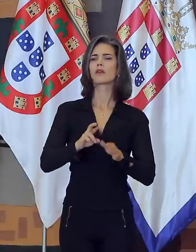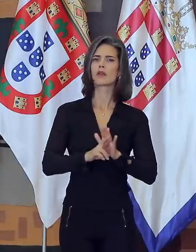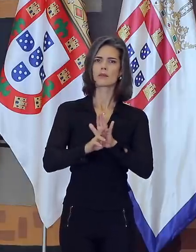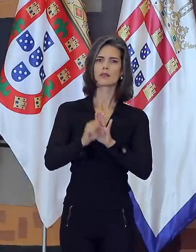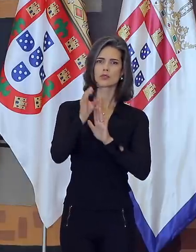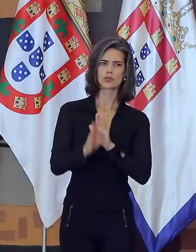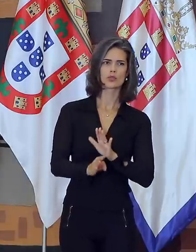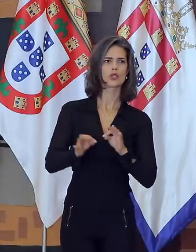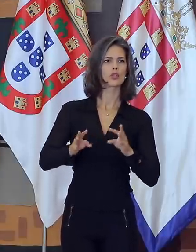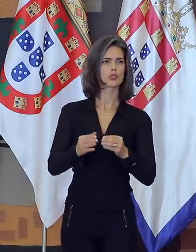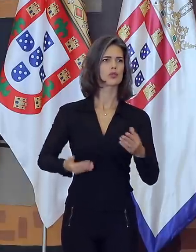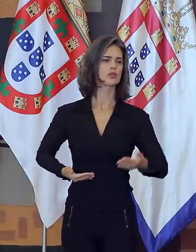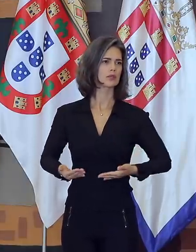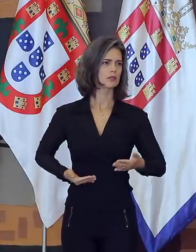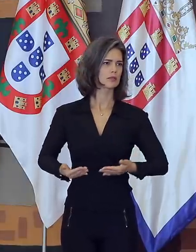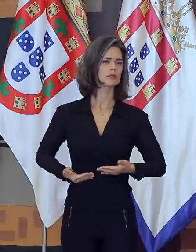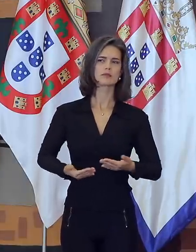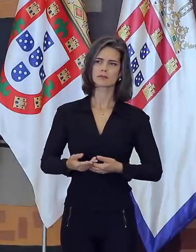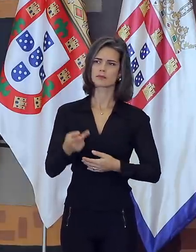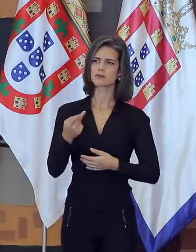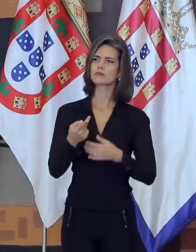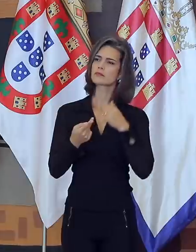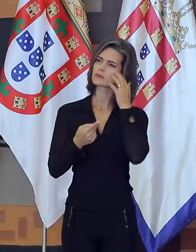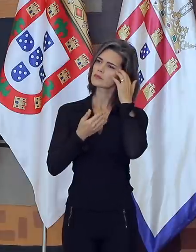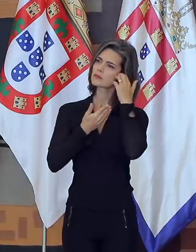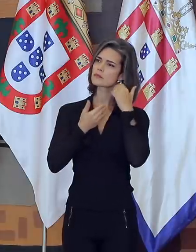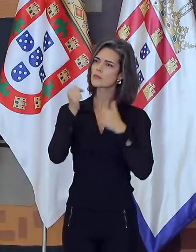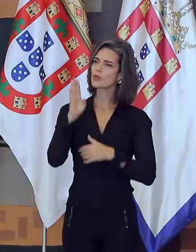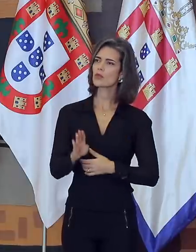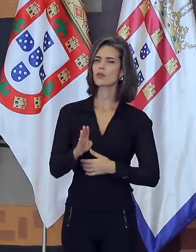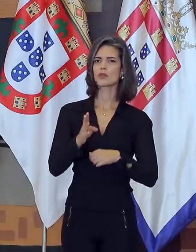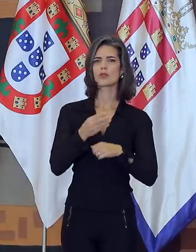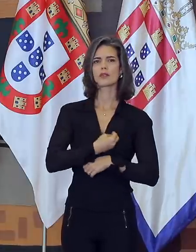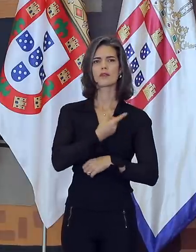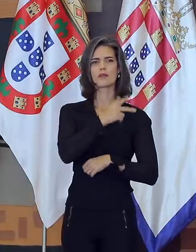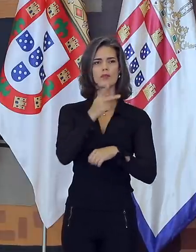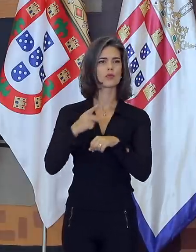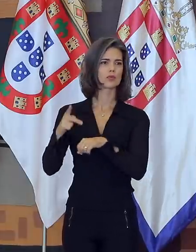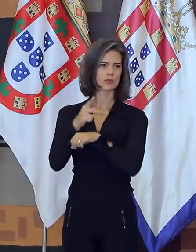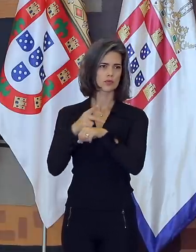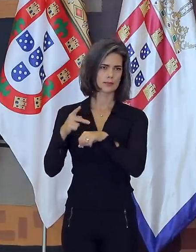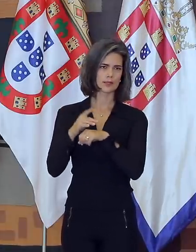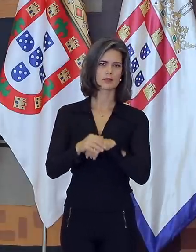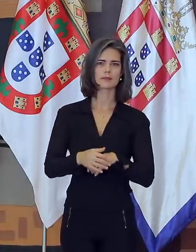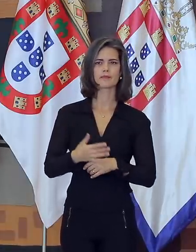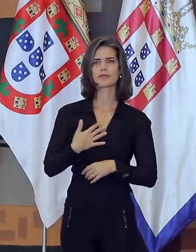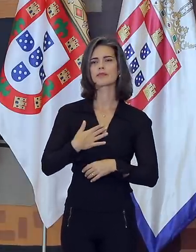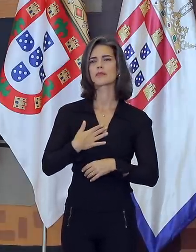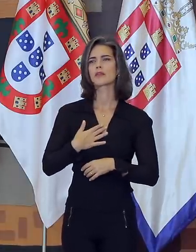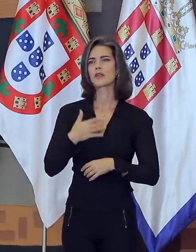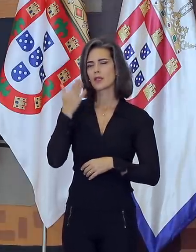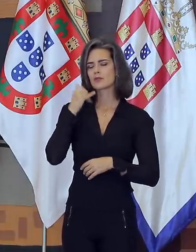servidores, a todos os servidores do Serviço Exterior Brasileiro que estão lá fora. Eu servi em Posto Dento e eu sei como isso pode ser